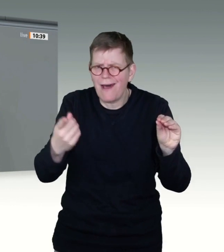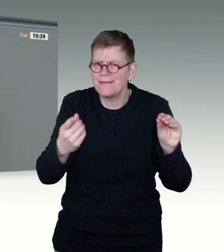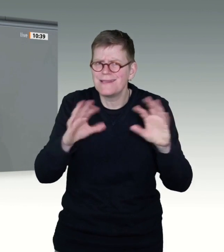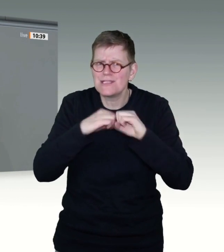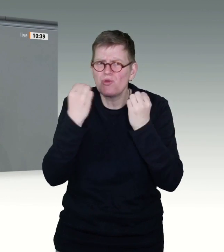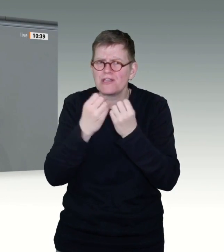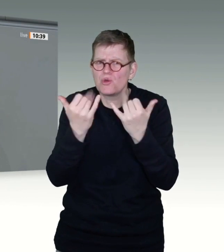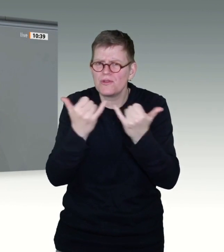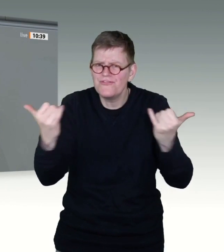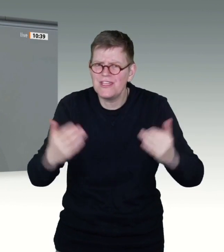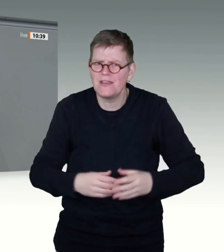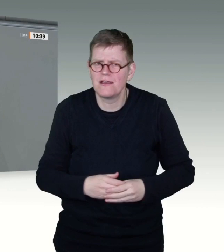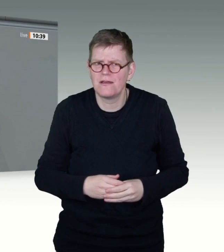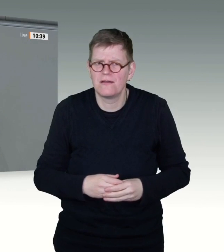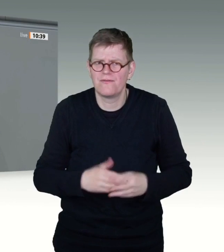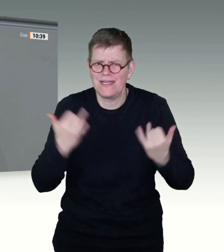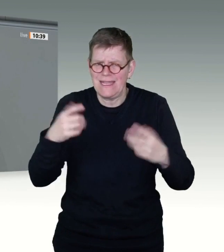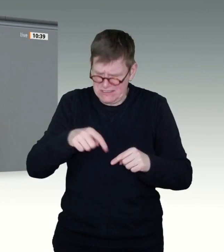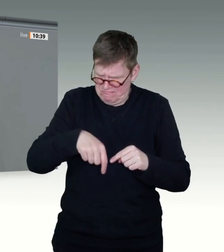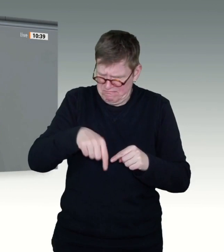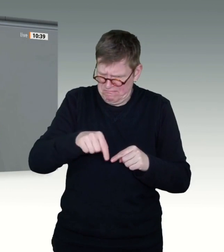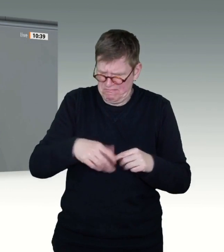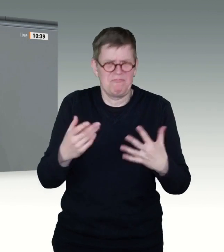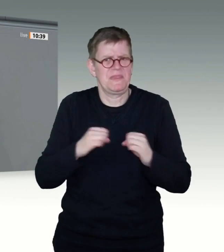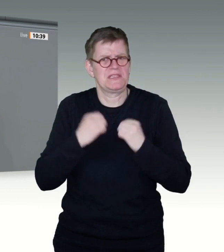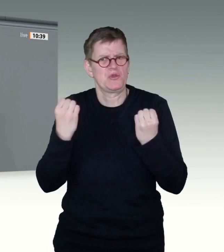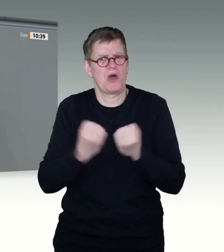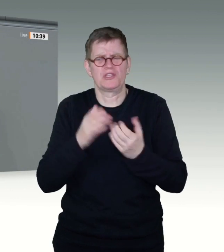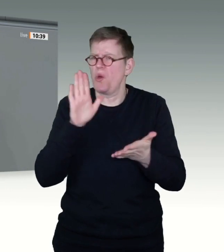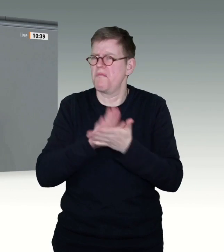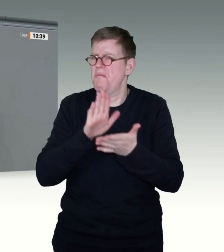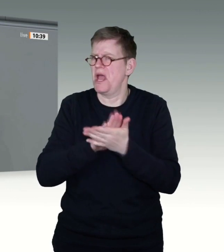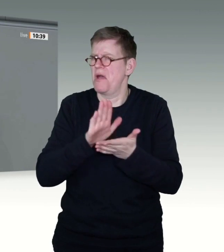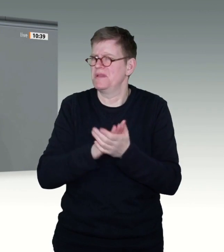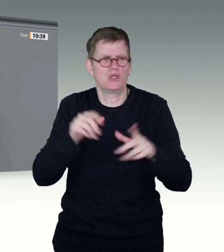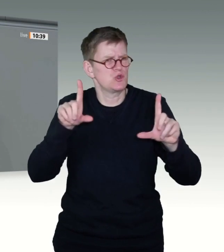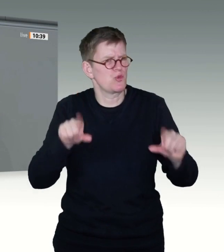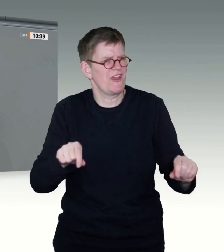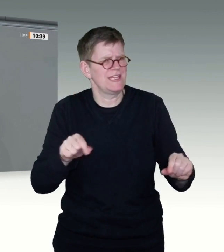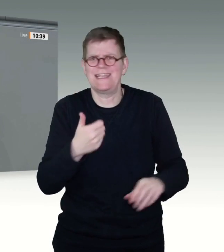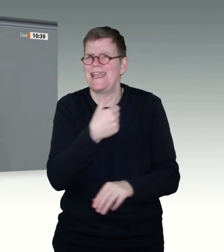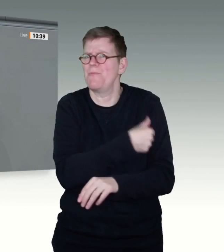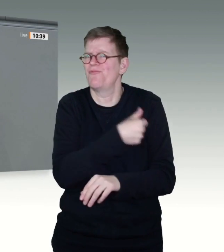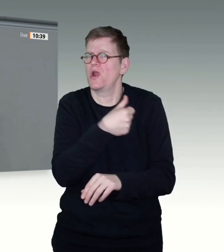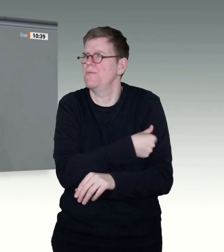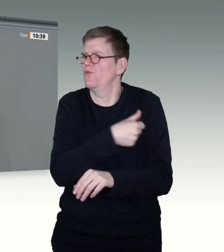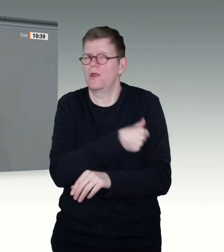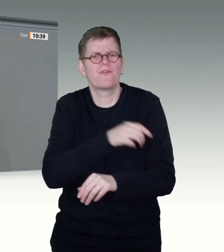Situation zeitnah entscheidend verbessert? Erstens müssen die Länder dafür sorgen, dass alle Kapazitäten wirklich